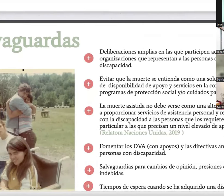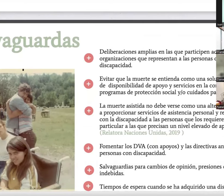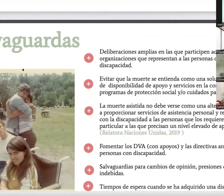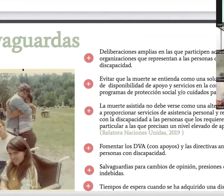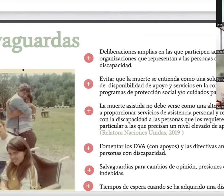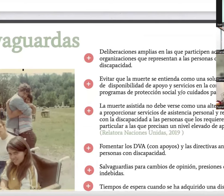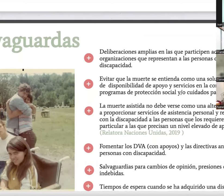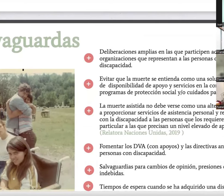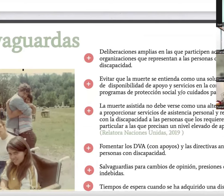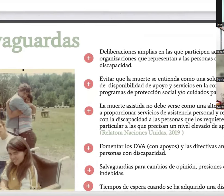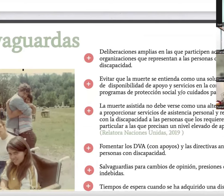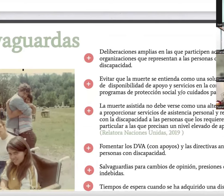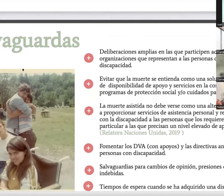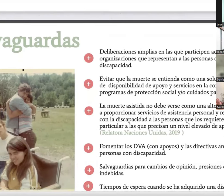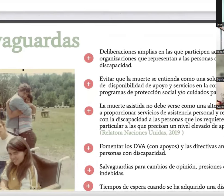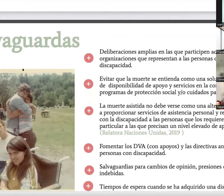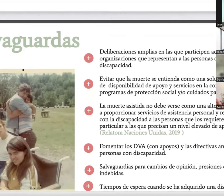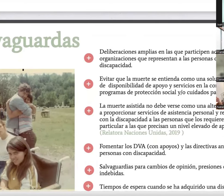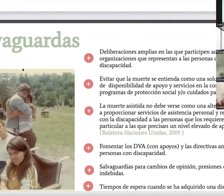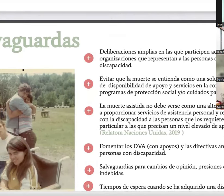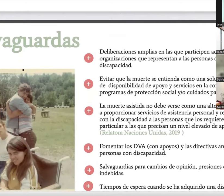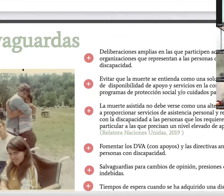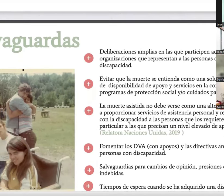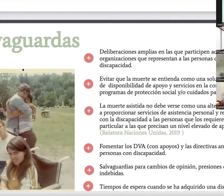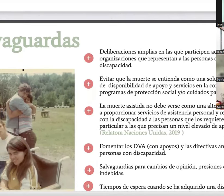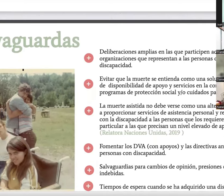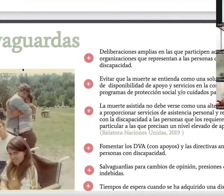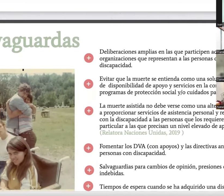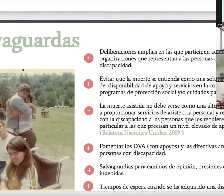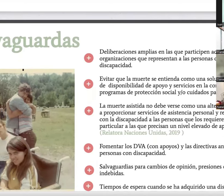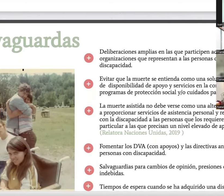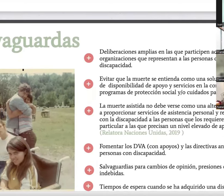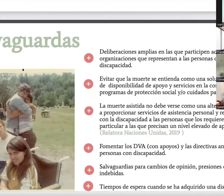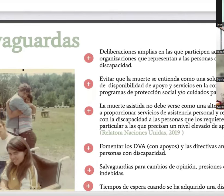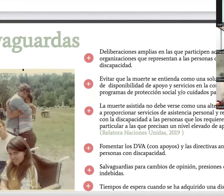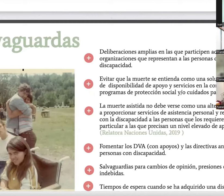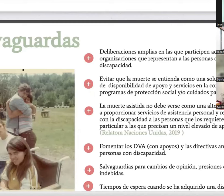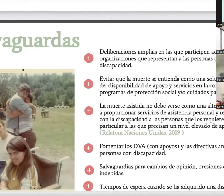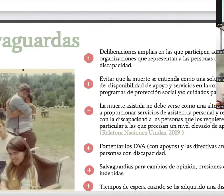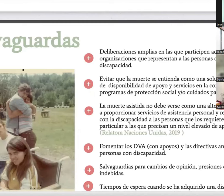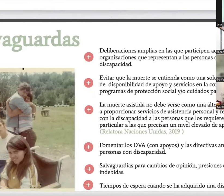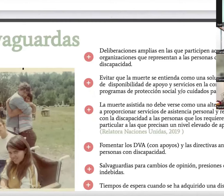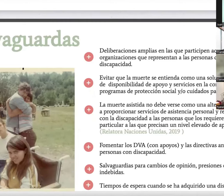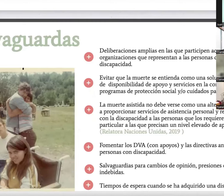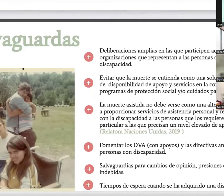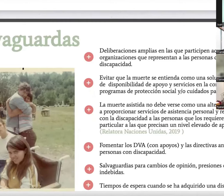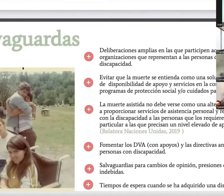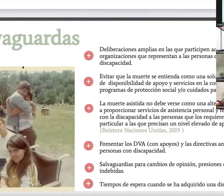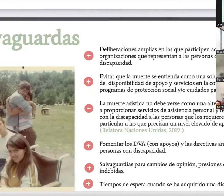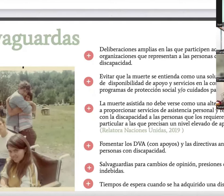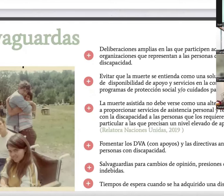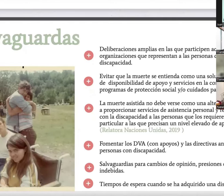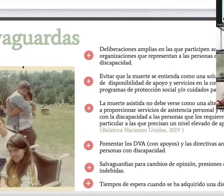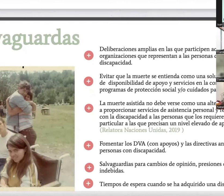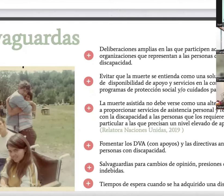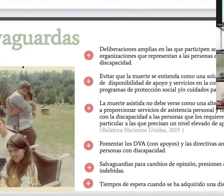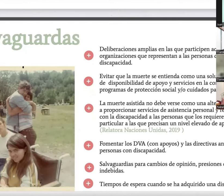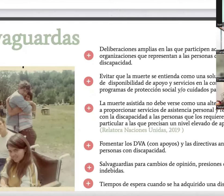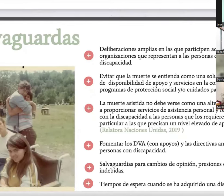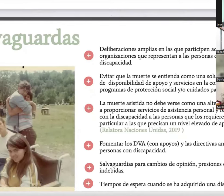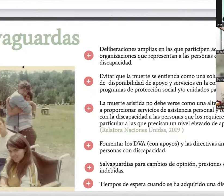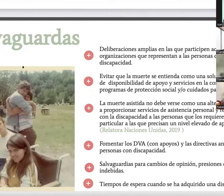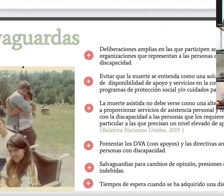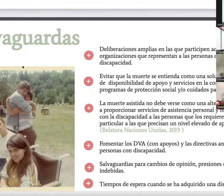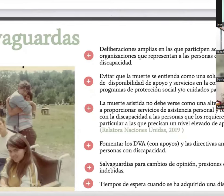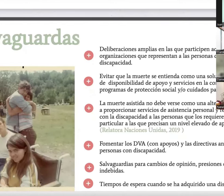a mí se me ocurre deliberaciones más amplias que permitan la participación de las personas con discapacidad organizaciones que le representen entonces este